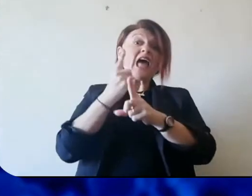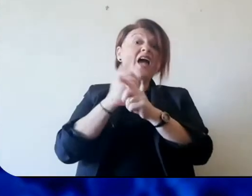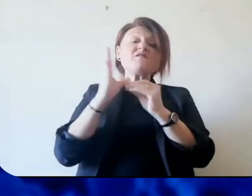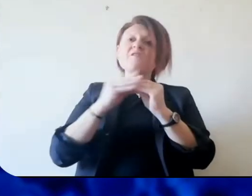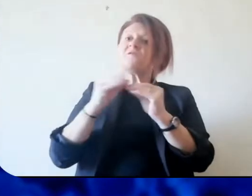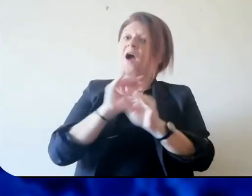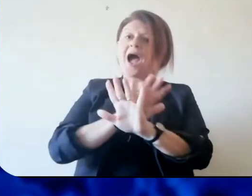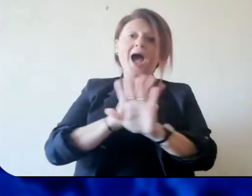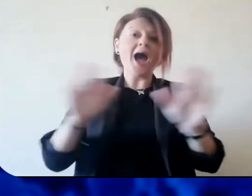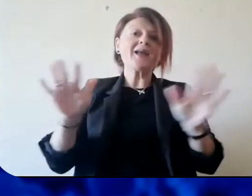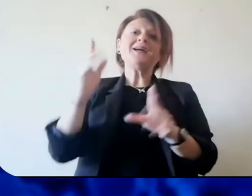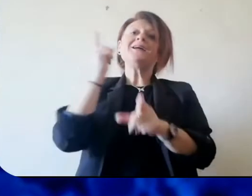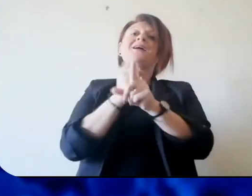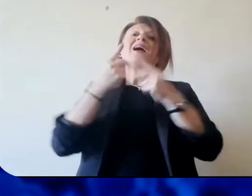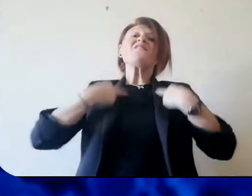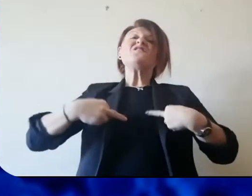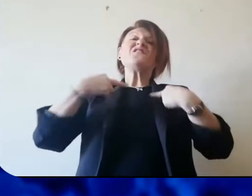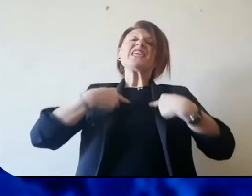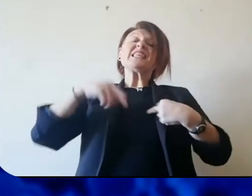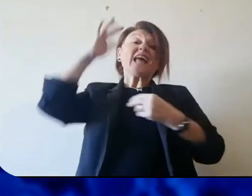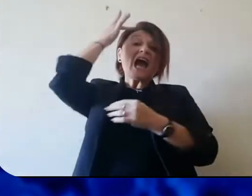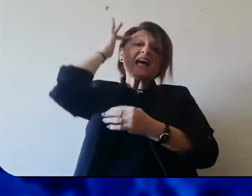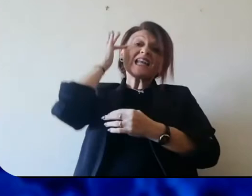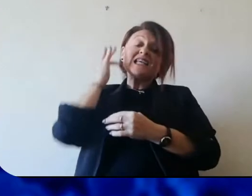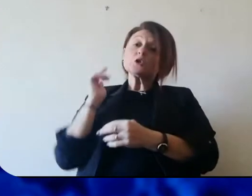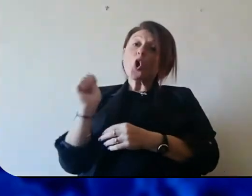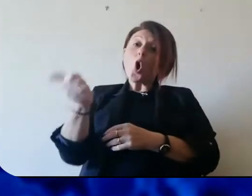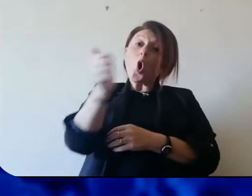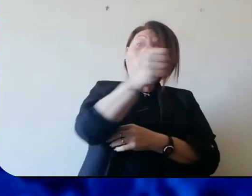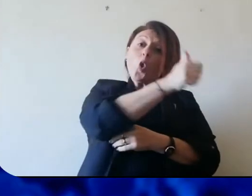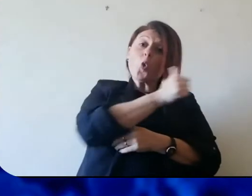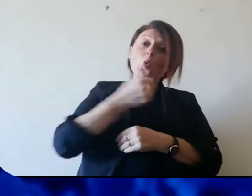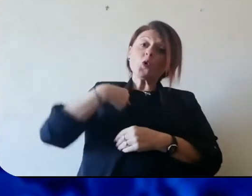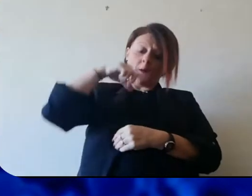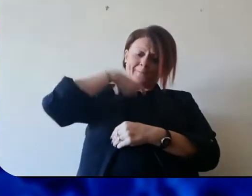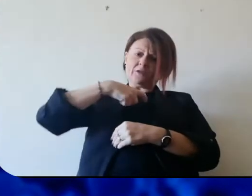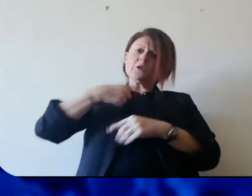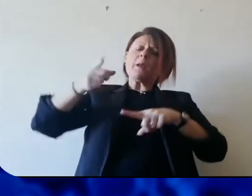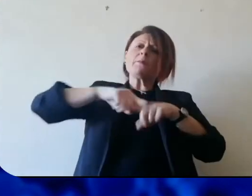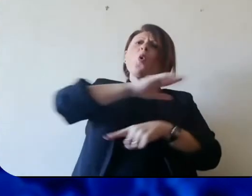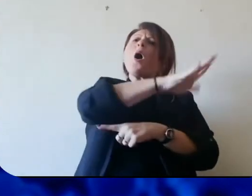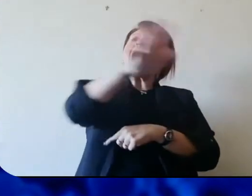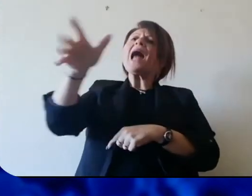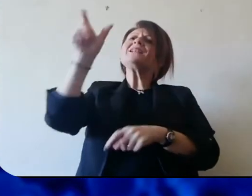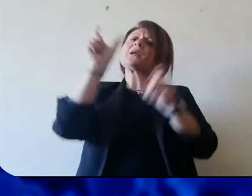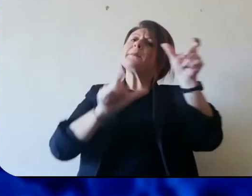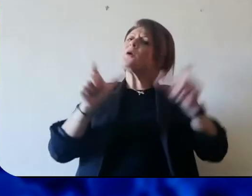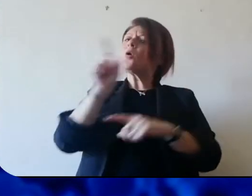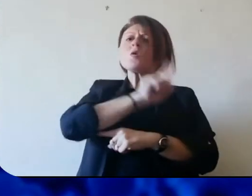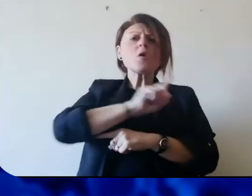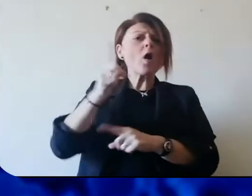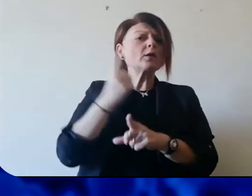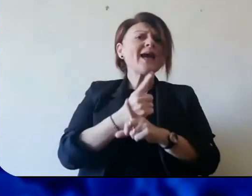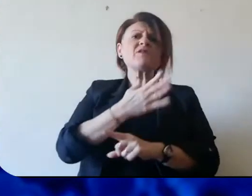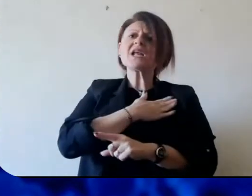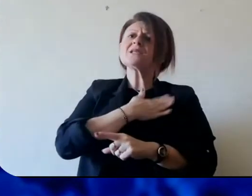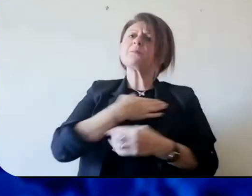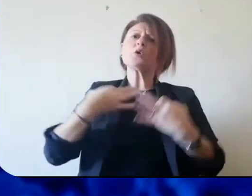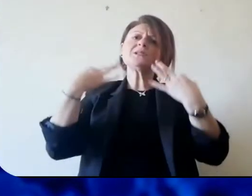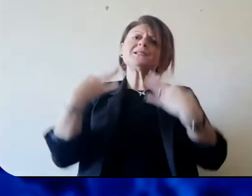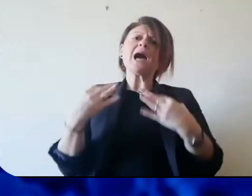è possibile farlo e non lo faremo. Non metteremo a rischio la nostra vita, la vita degli altri, con comportamenti irresponsabili.